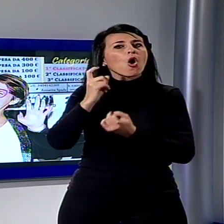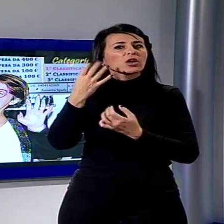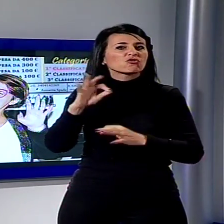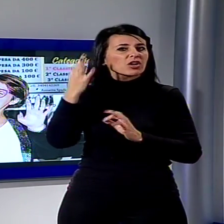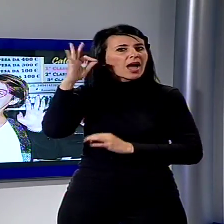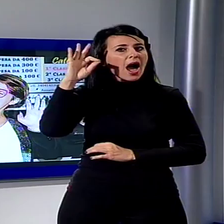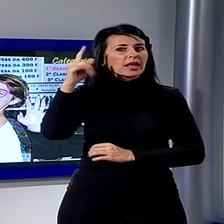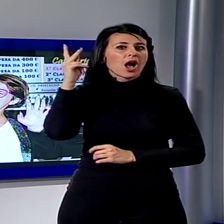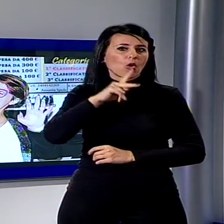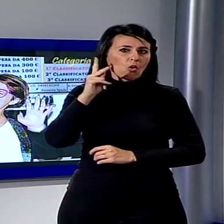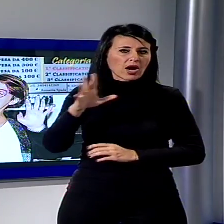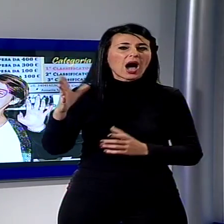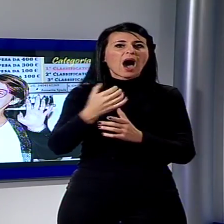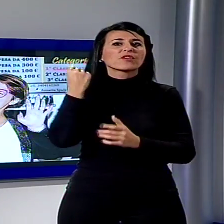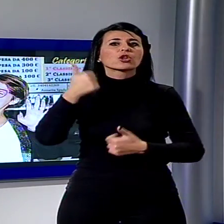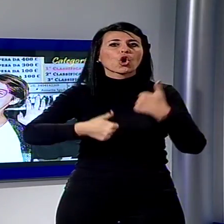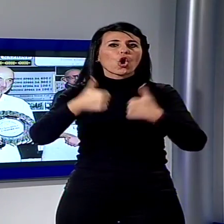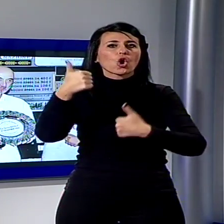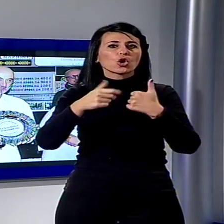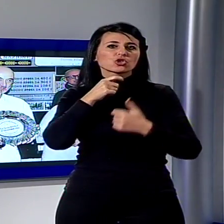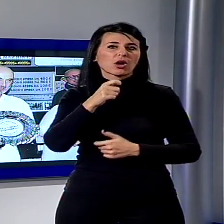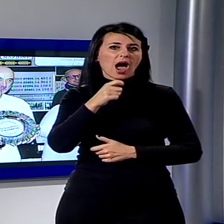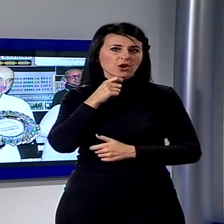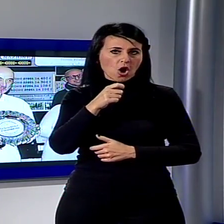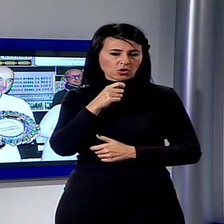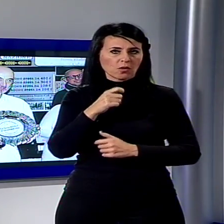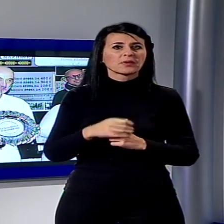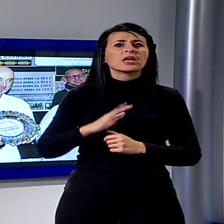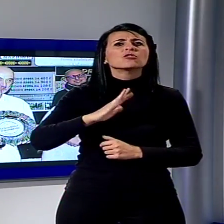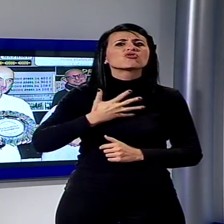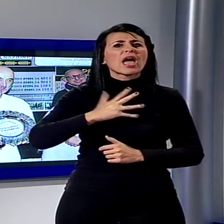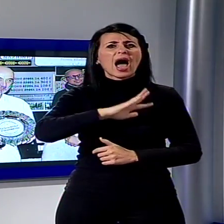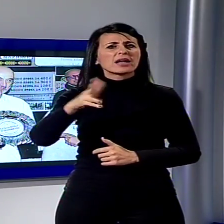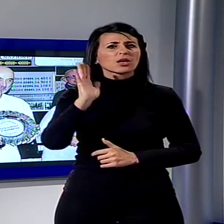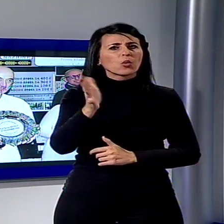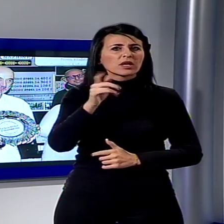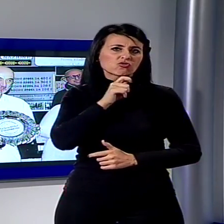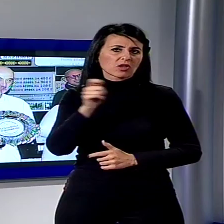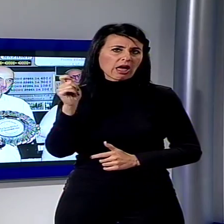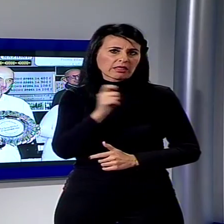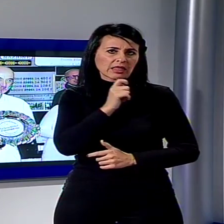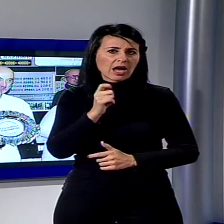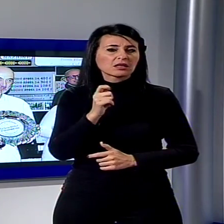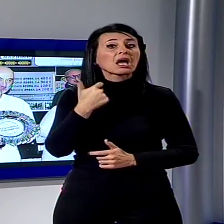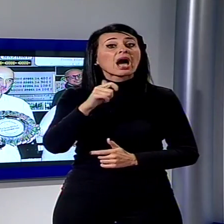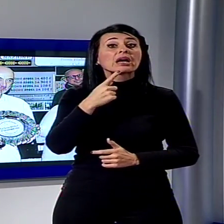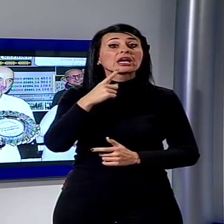dall'emittente radiofonica Radio Star. Giorgia ha prevalso su altri 15 cantanti, alcuni dei quali provenienti da The Voice. ha